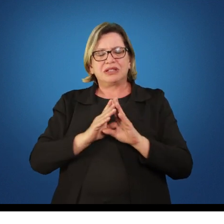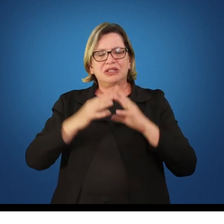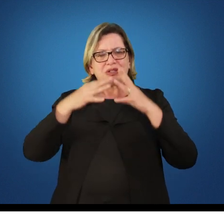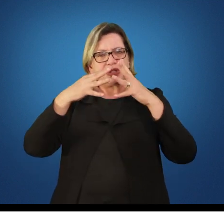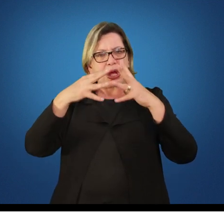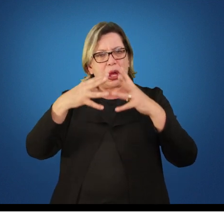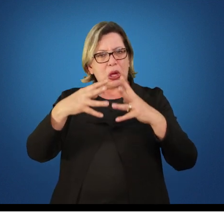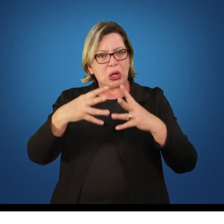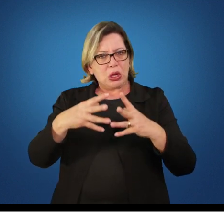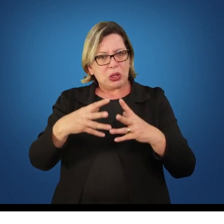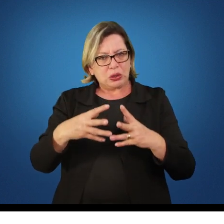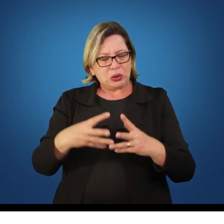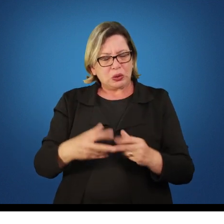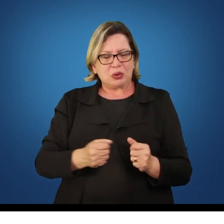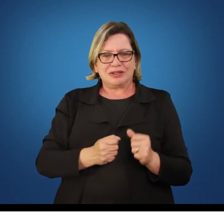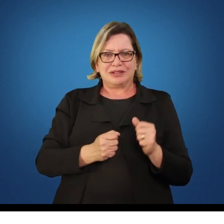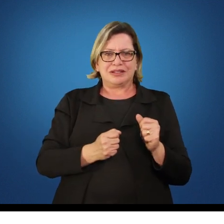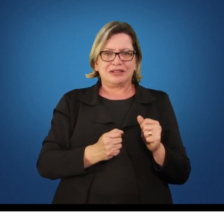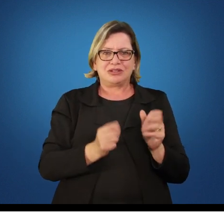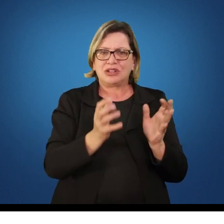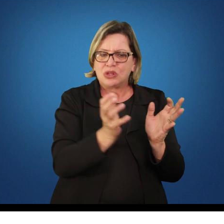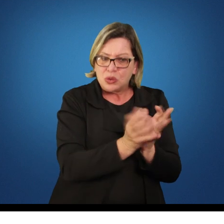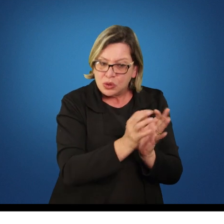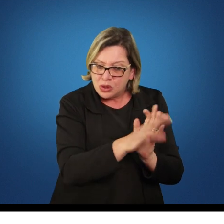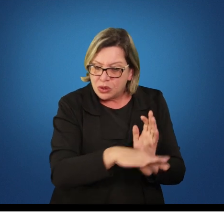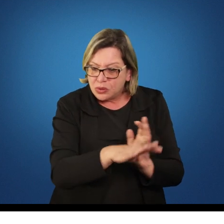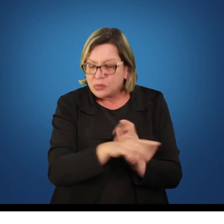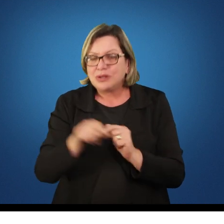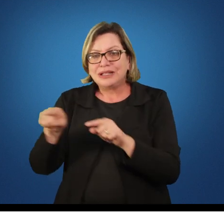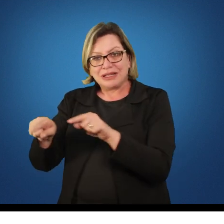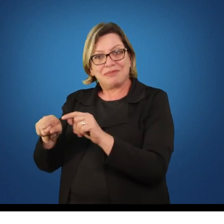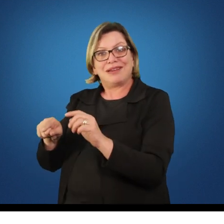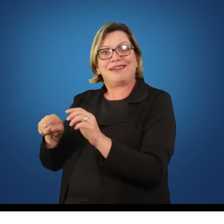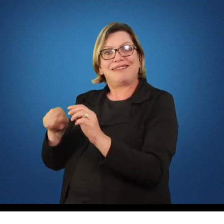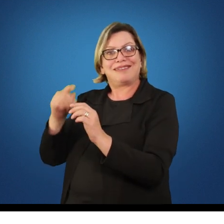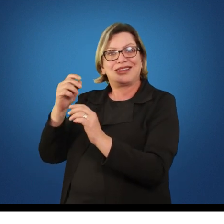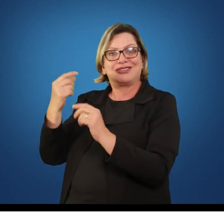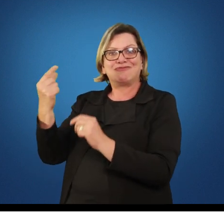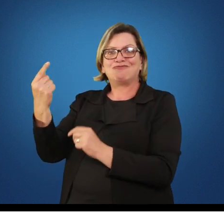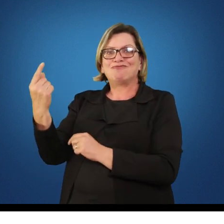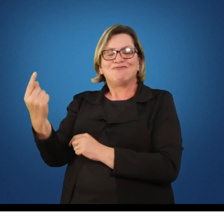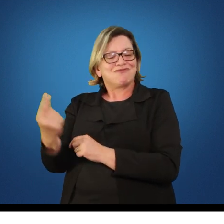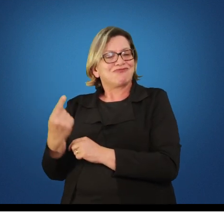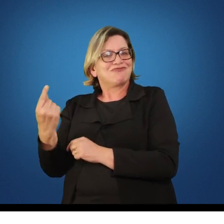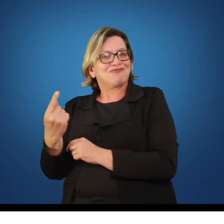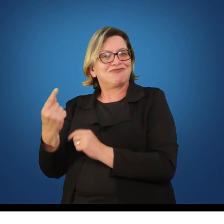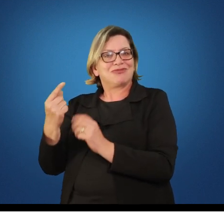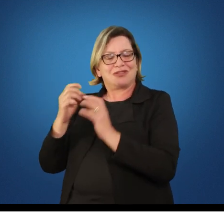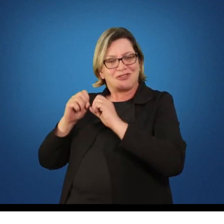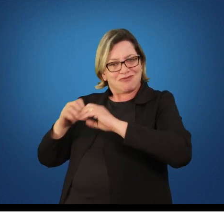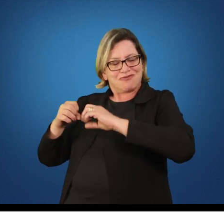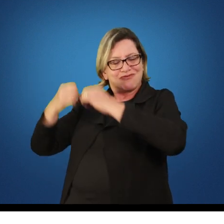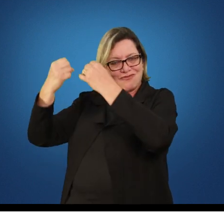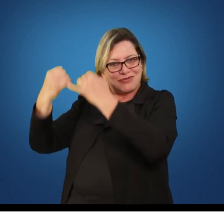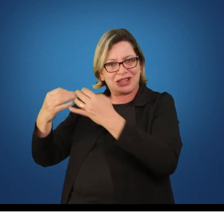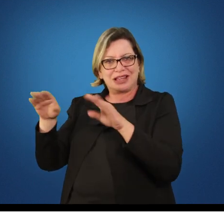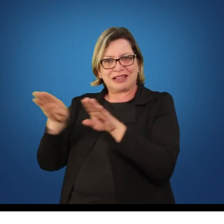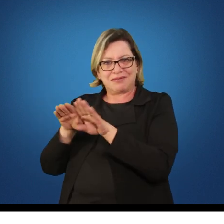as individuais inclusive o atletismo que é o primo pobre de hoje na escola é pouco trabalhado